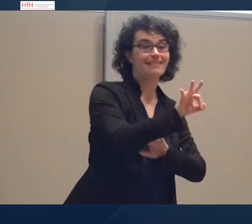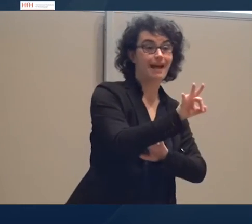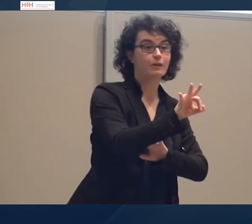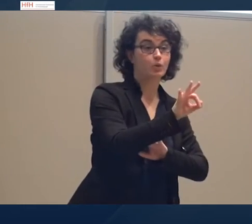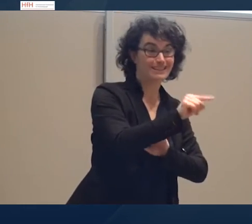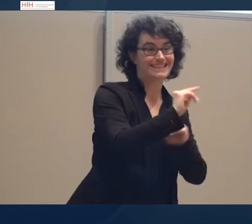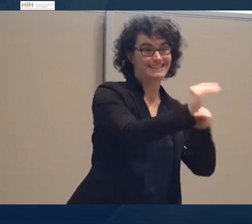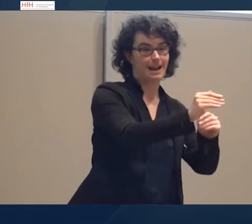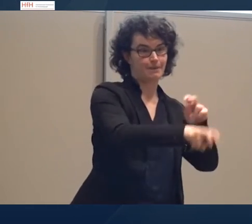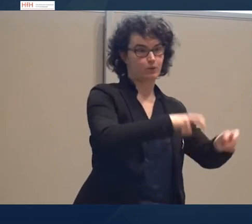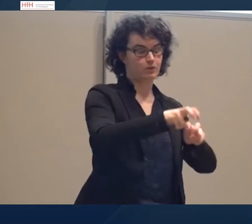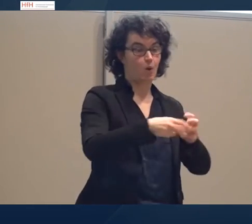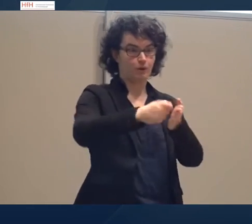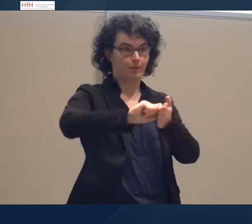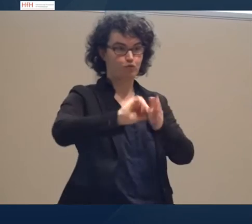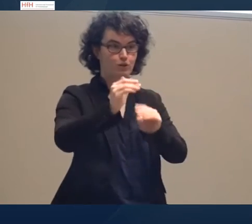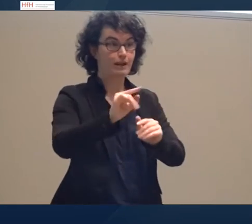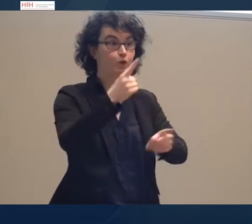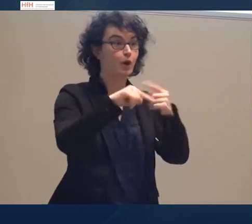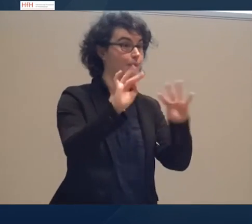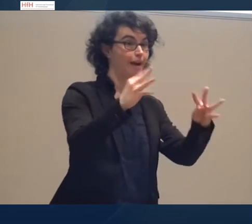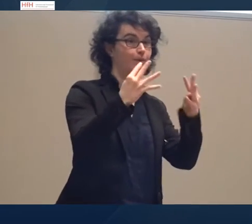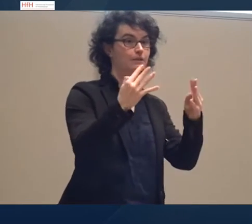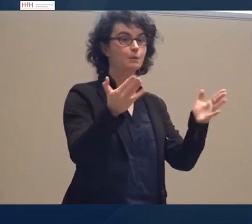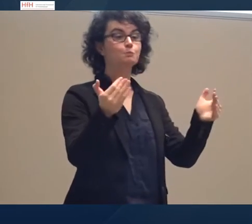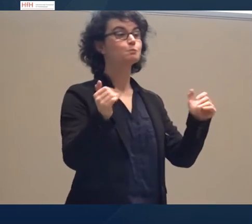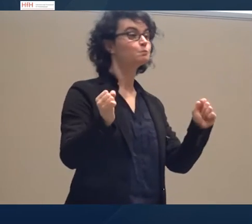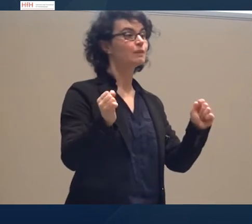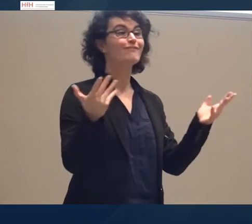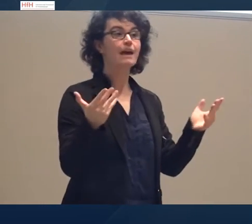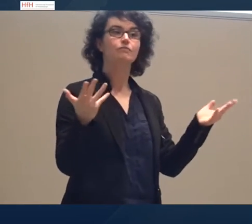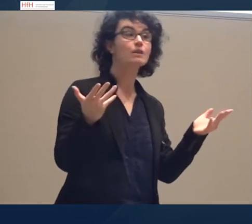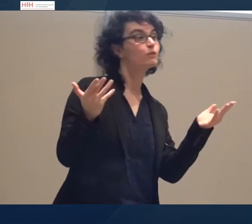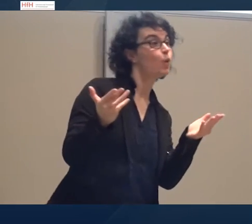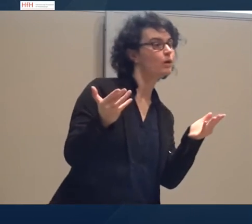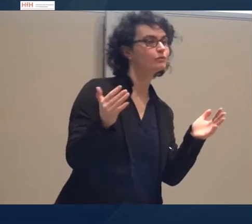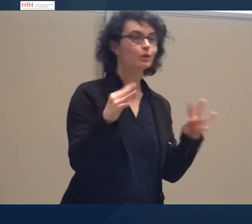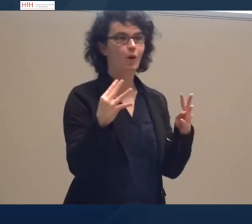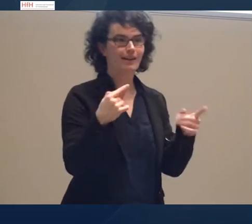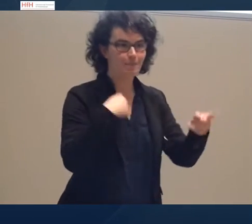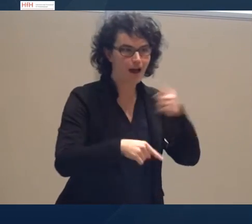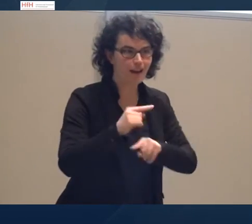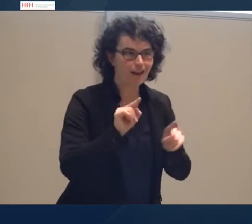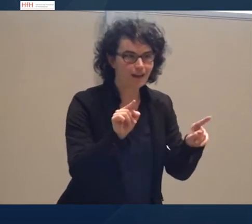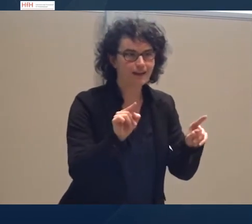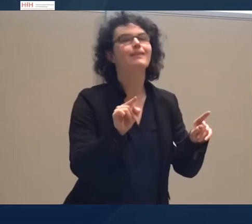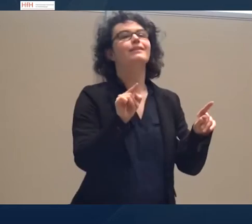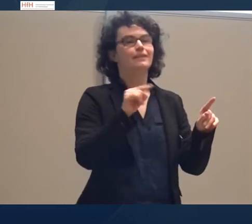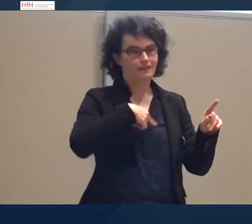die Schlusszeitung noch einmal die Aufmerksamkeit dazuhören zu holen. Und so können wir durch die Analyse